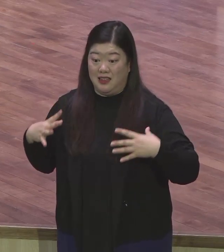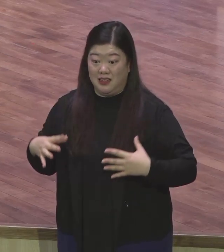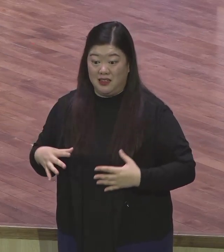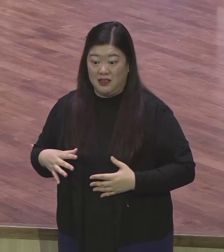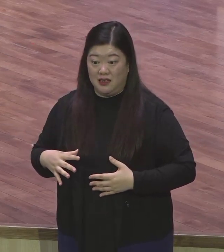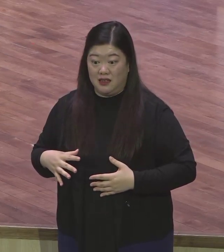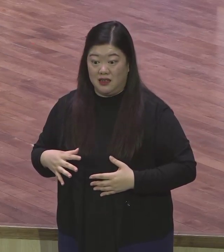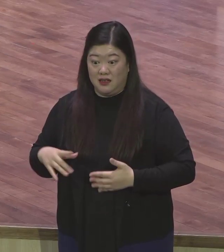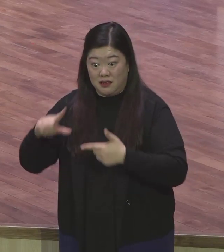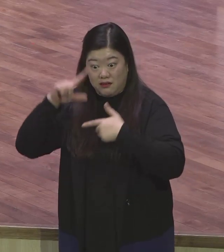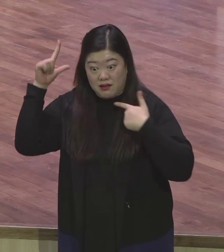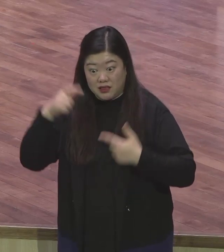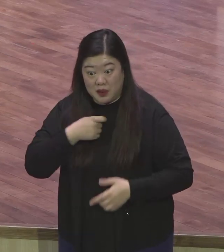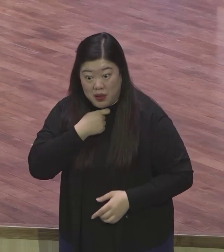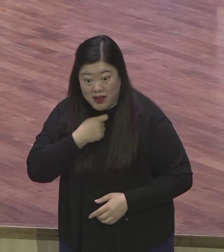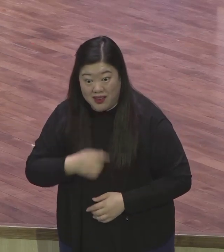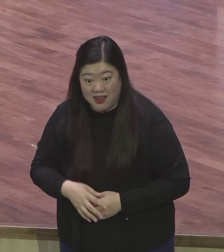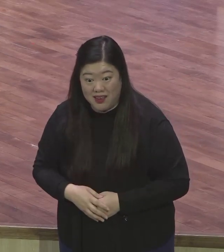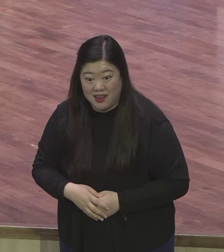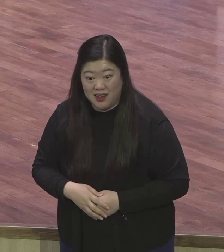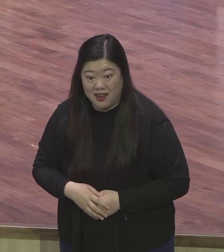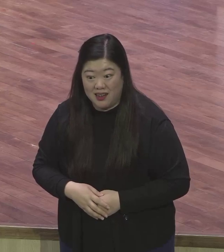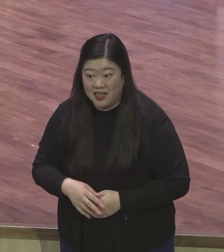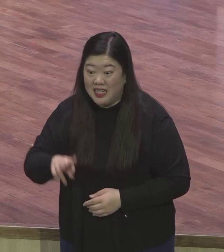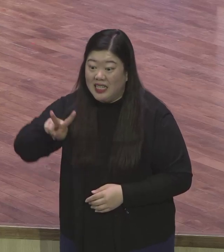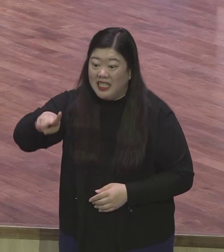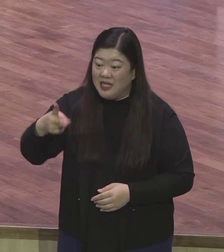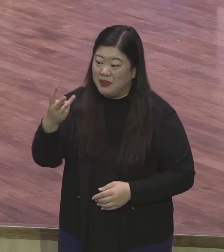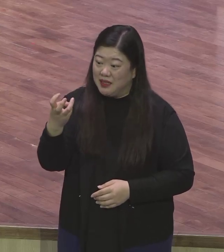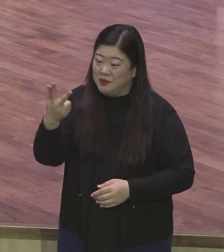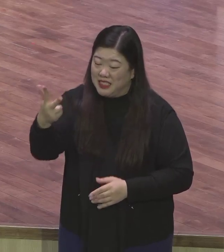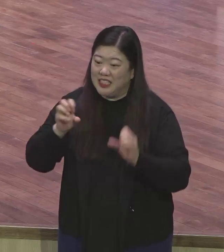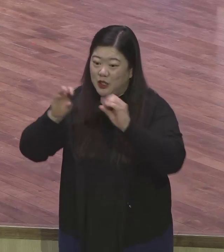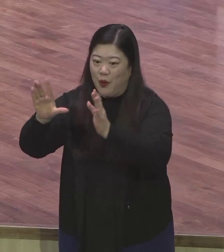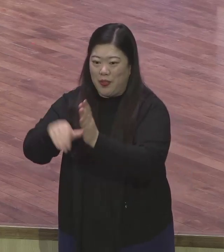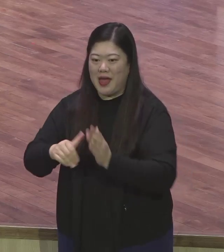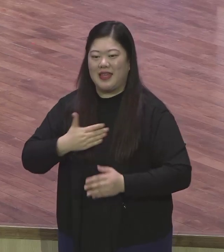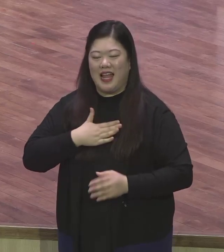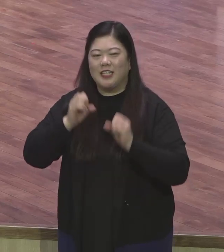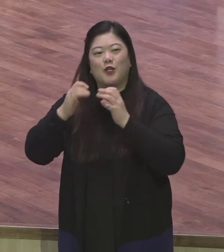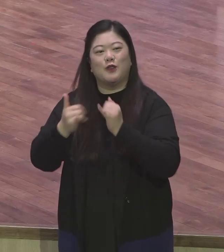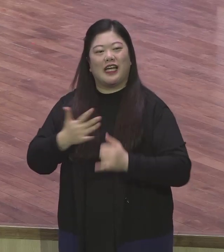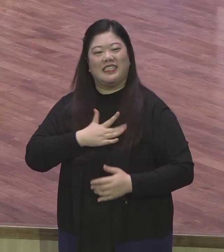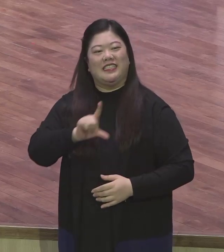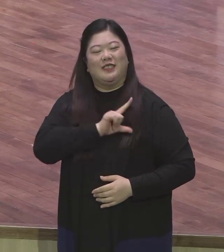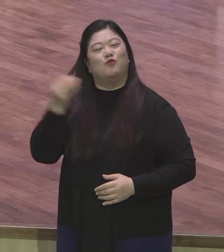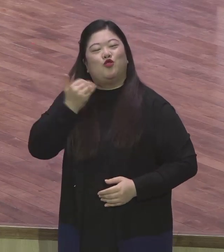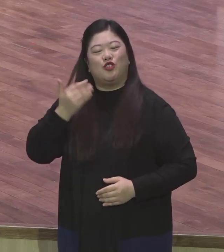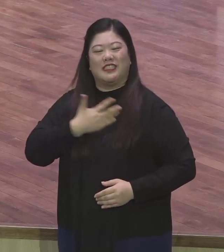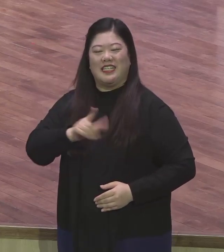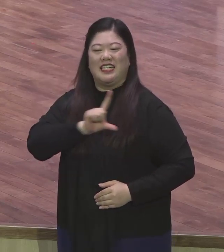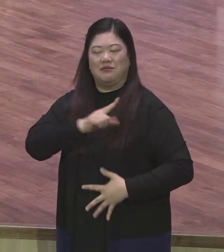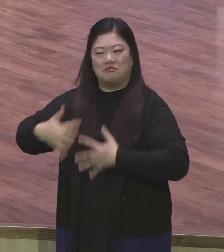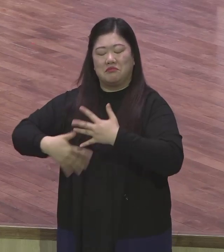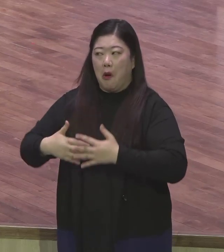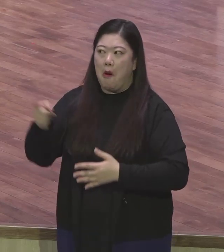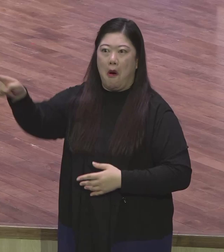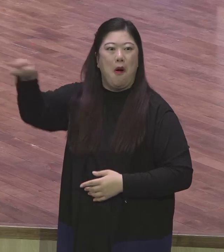뭐 세계보험 이삼실라라는 내가 무슨 상관이 있어요 그렇게 그렇게 세상 개념 가지고 살기 때문에